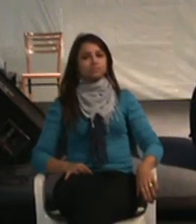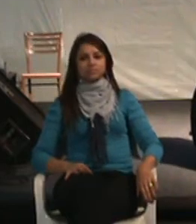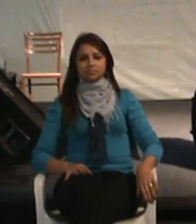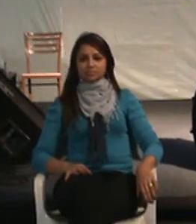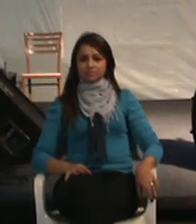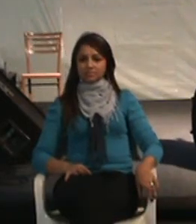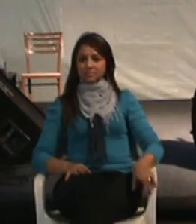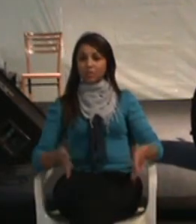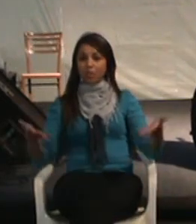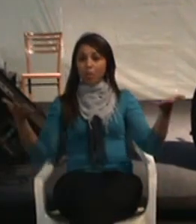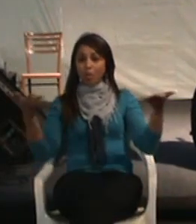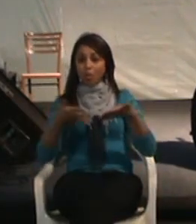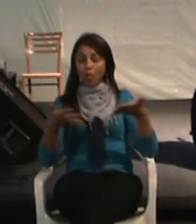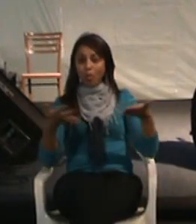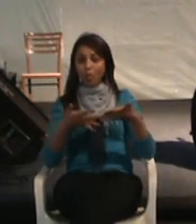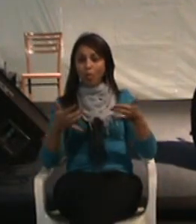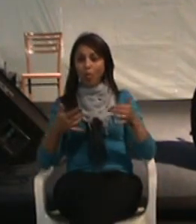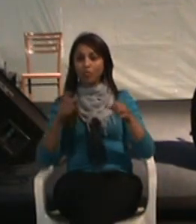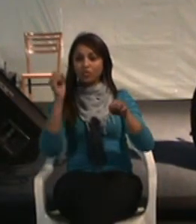tornou-se muito competitivo.